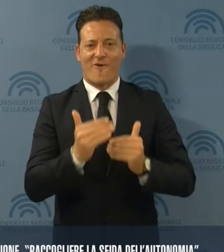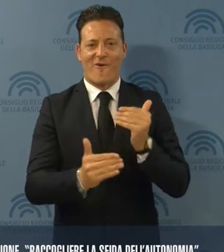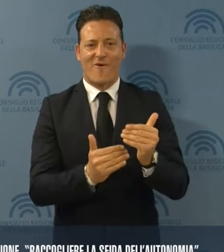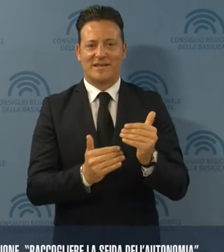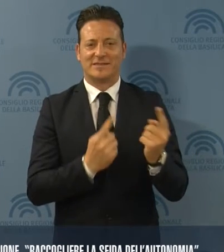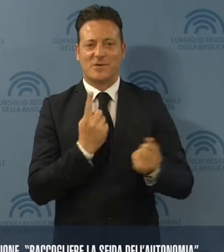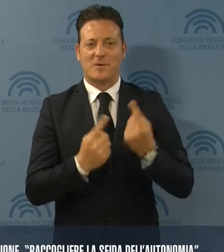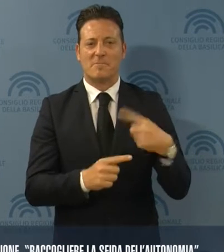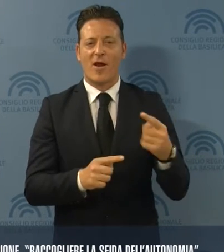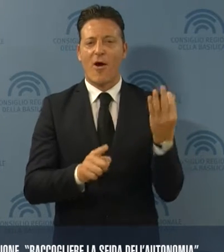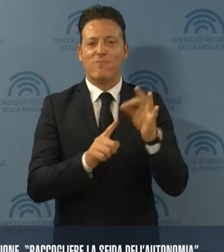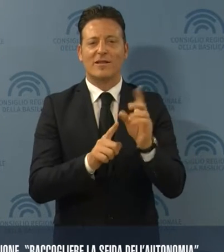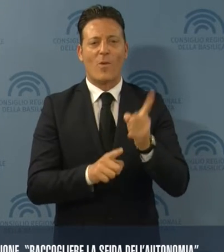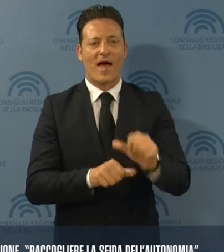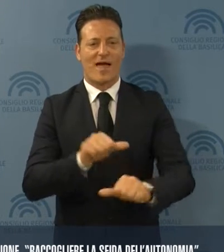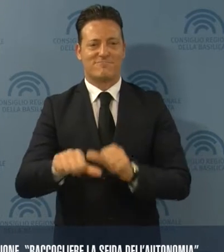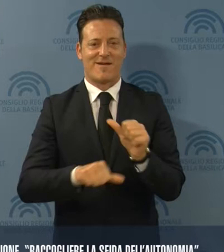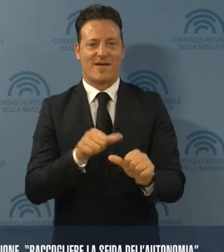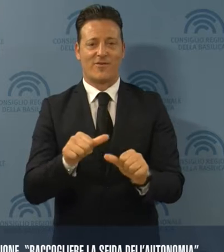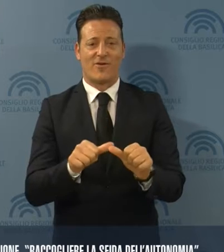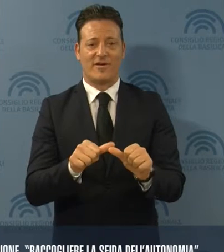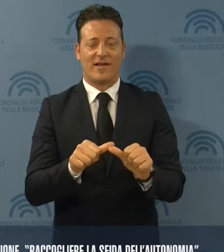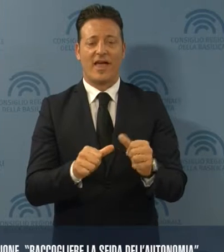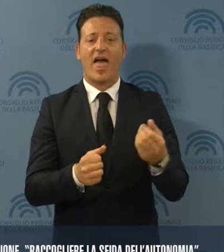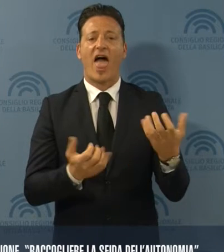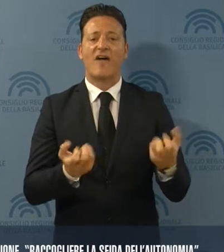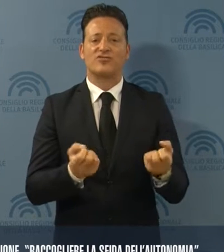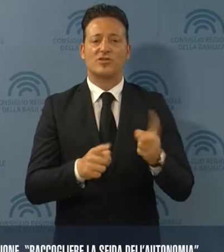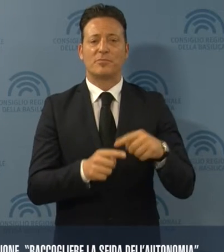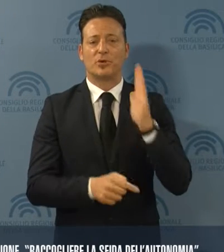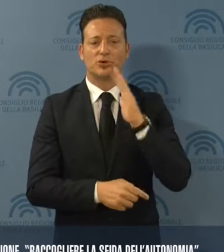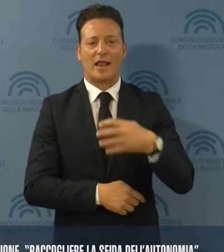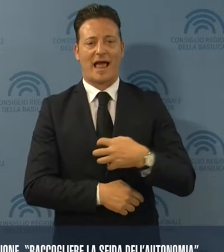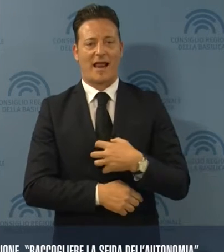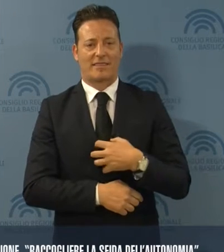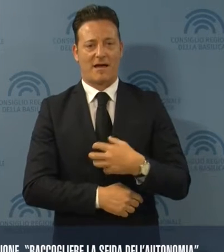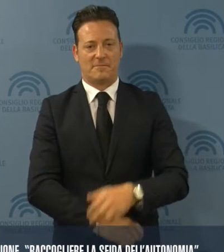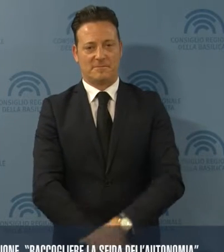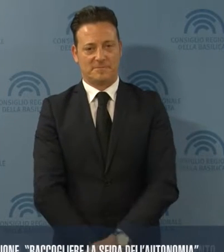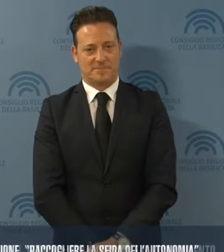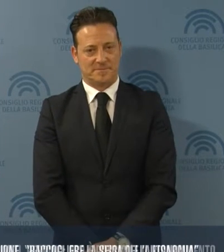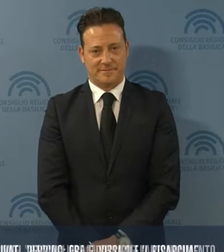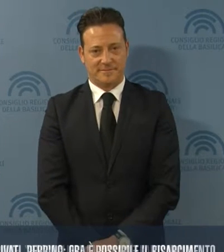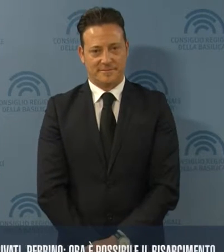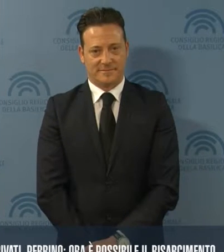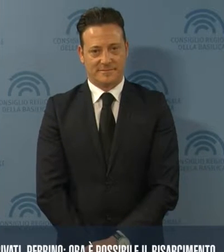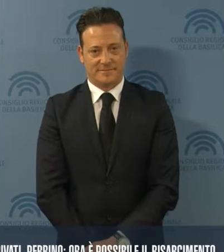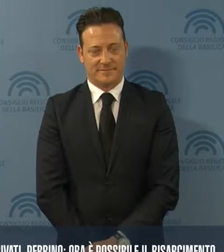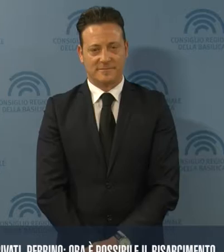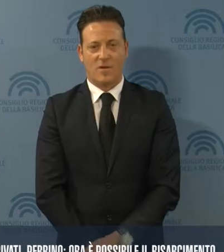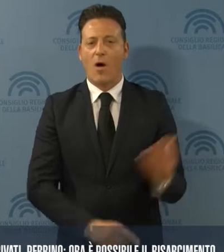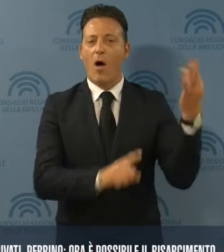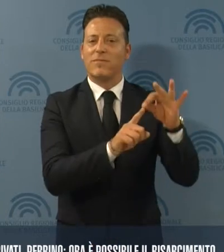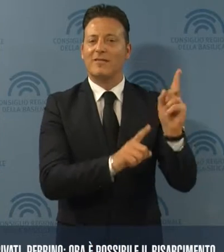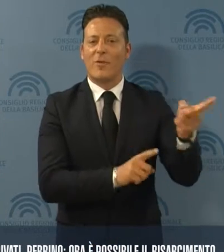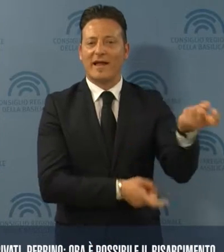per una stagione di cambiamento basata su efficienza e solidarietà. La scommessa